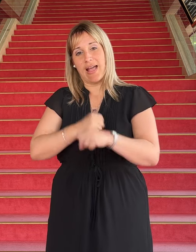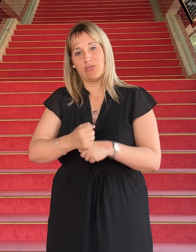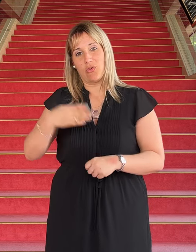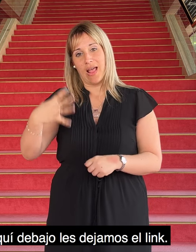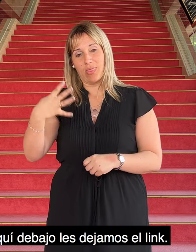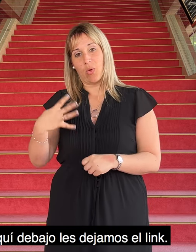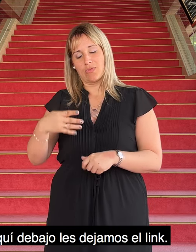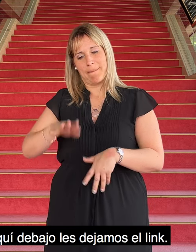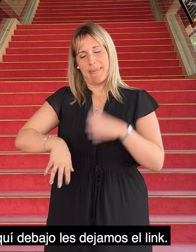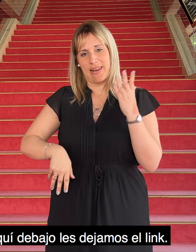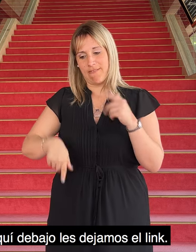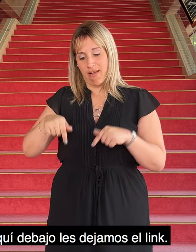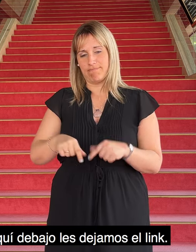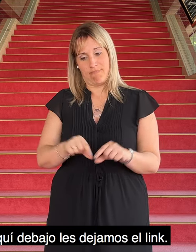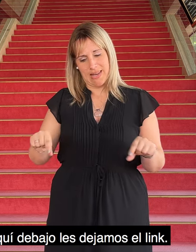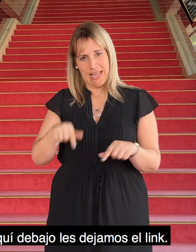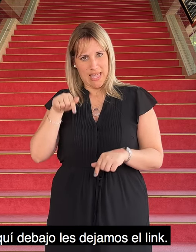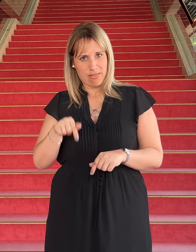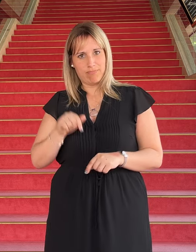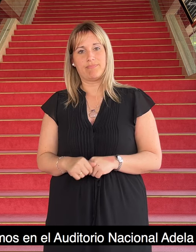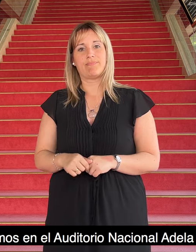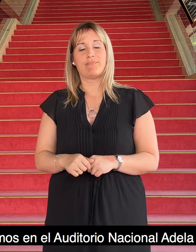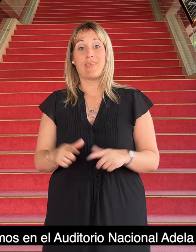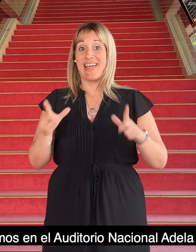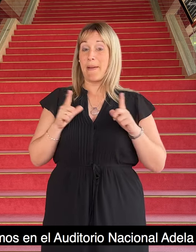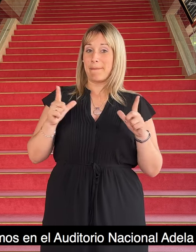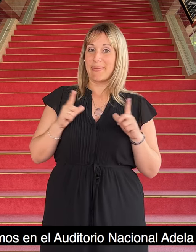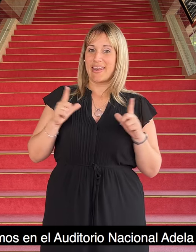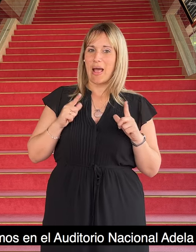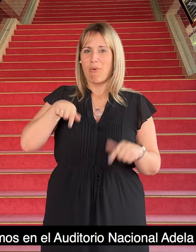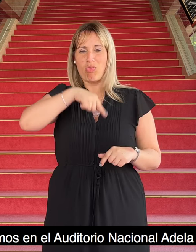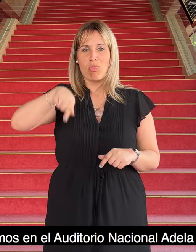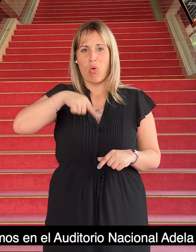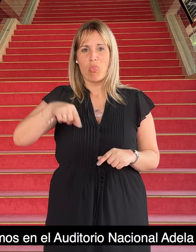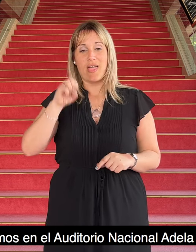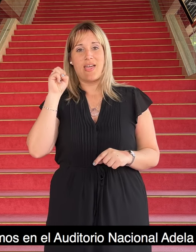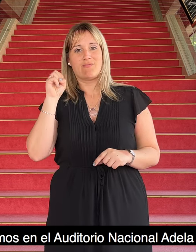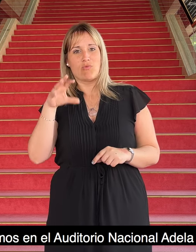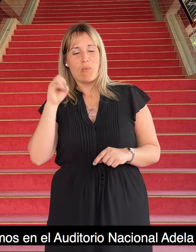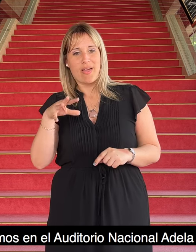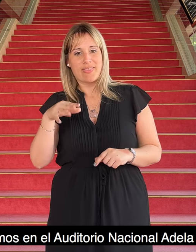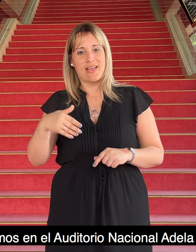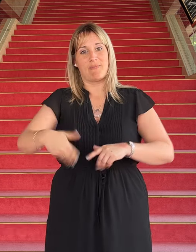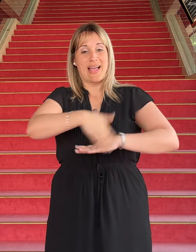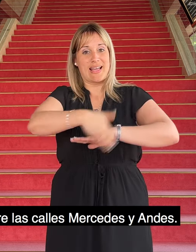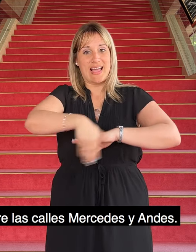Aquí debajo les dejamos el link. Les esperamos en el Auditorio Nacional Adela Reta, calle